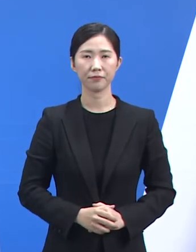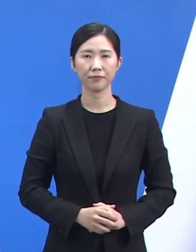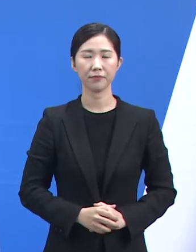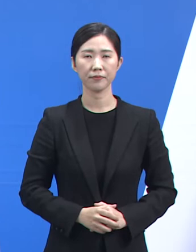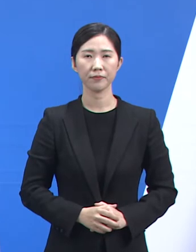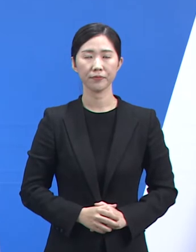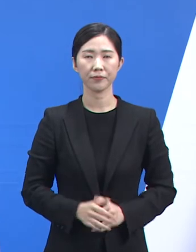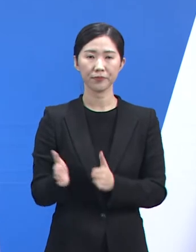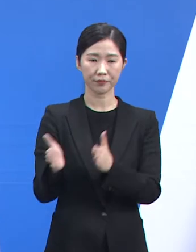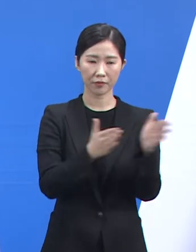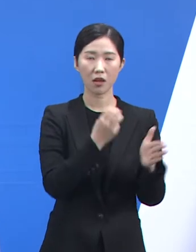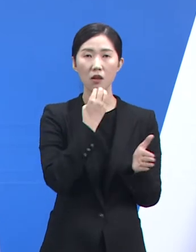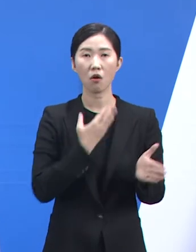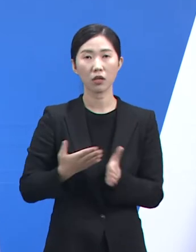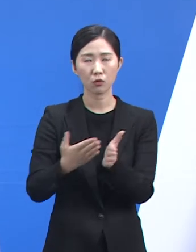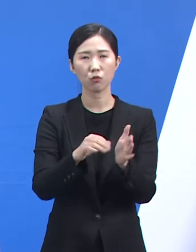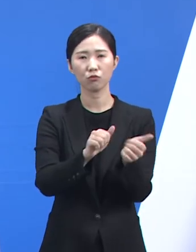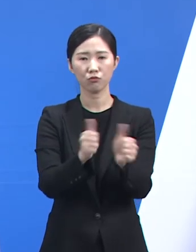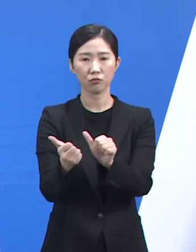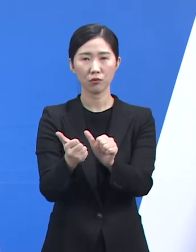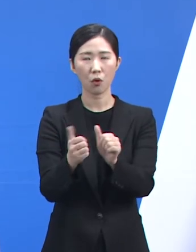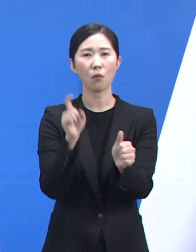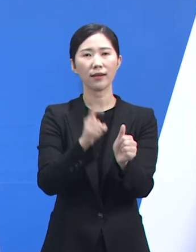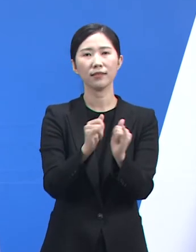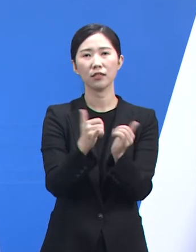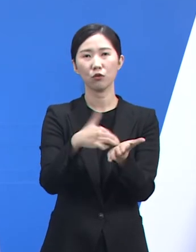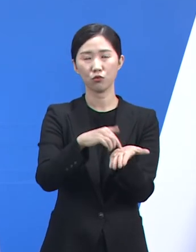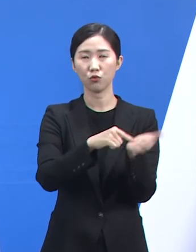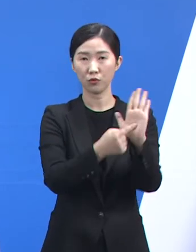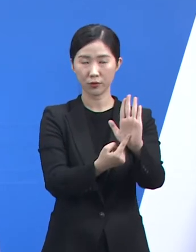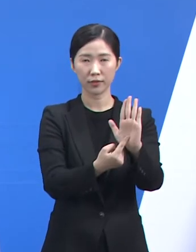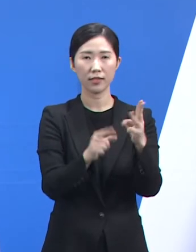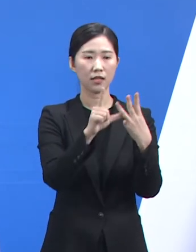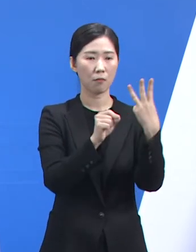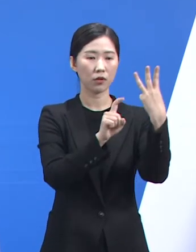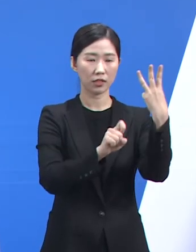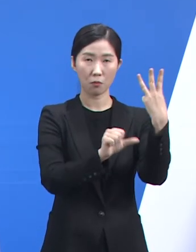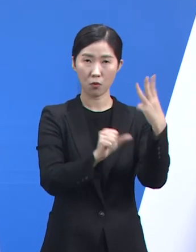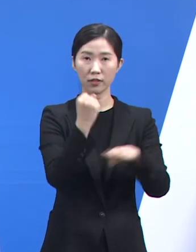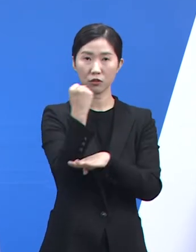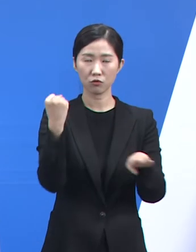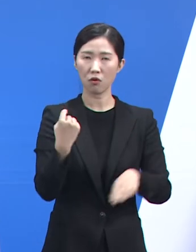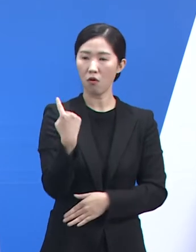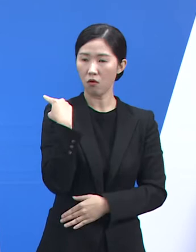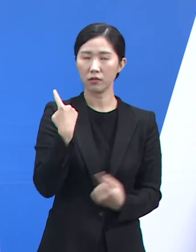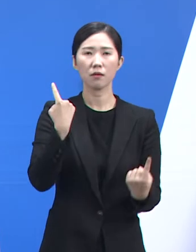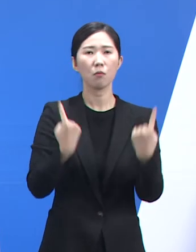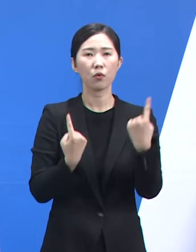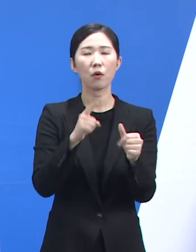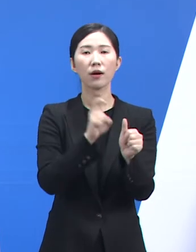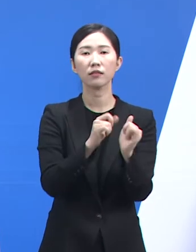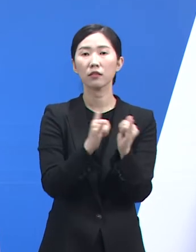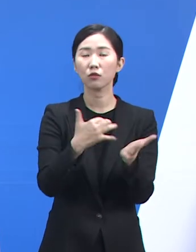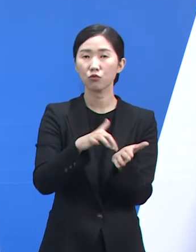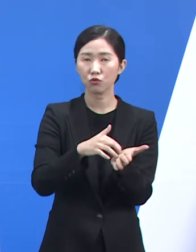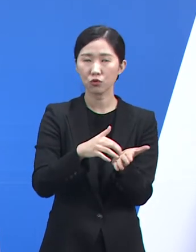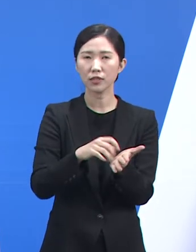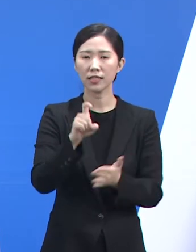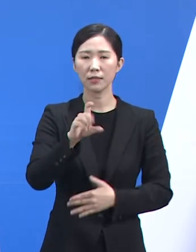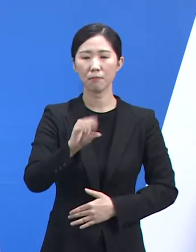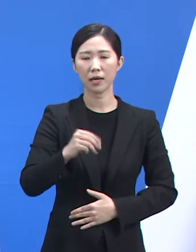다음은 경기도 확진자 발생 현황입니다. 3월 15일 영치기준 경기도 확진자 수는 전일 오전 영치 대비 10만